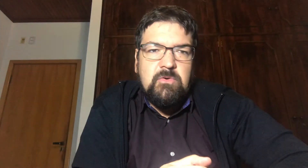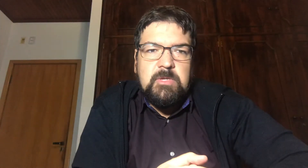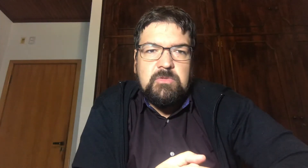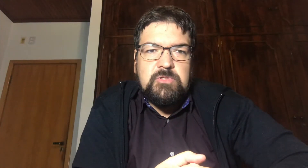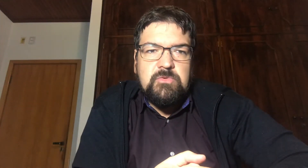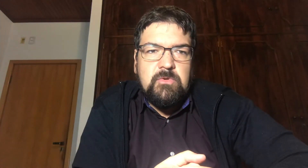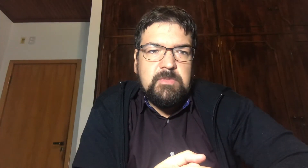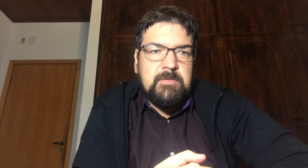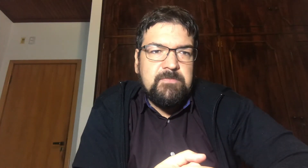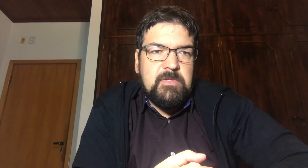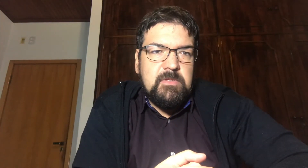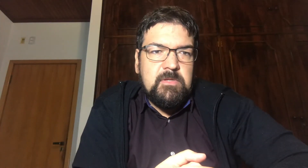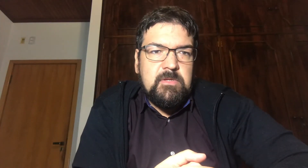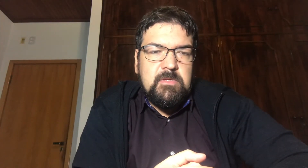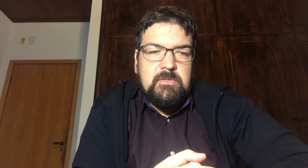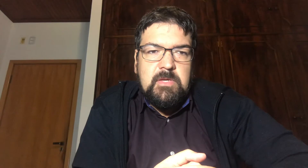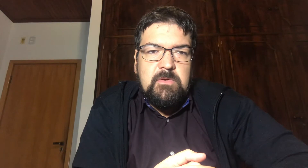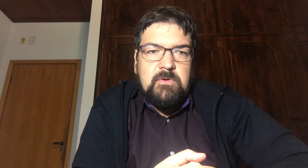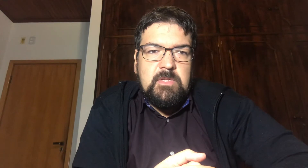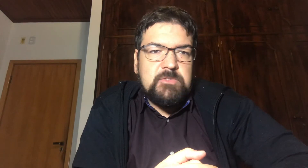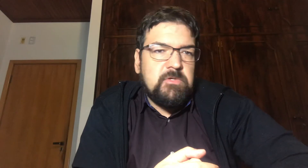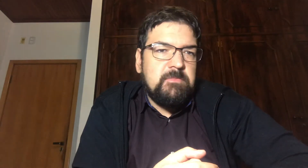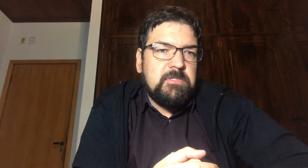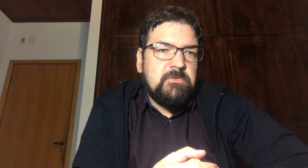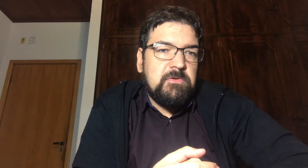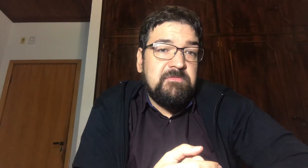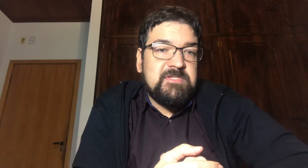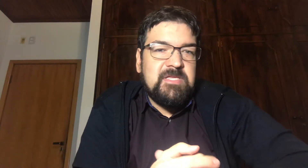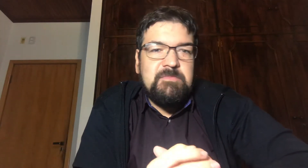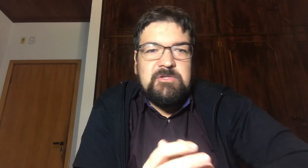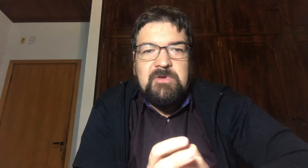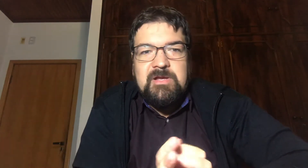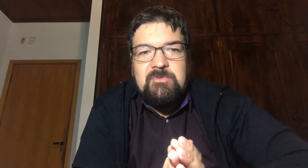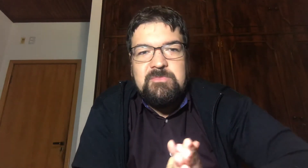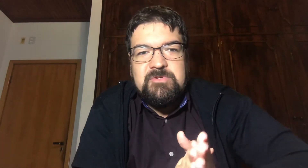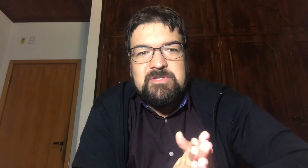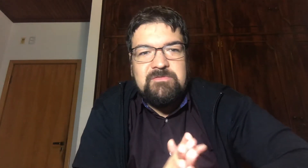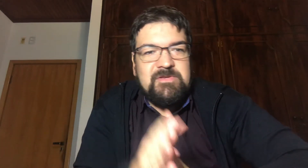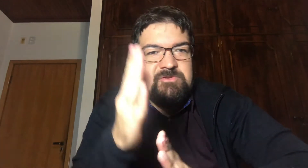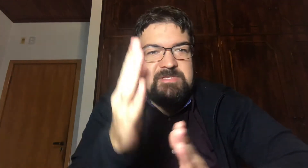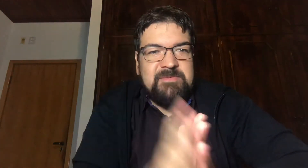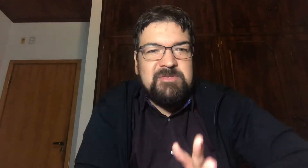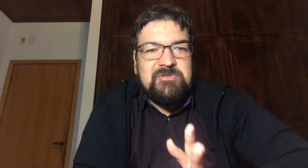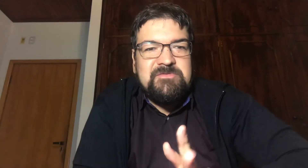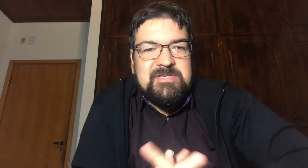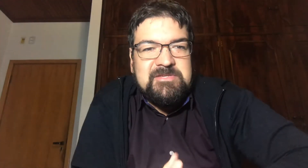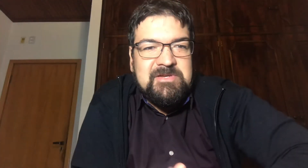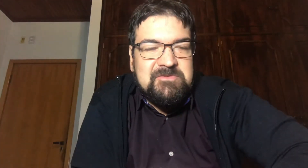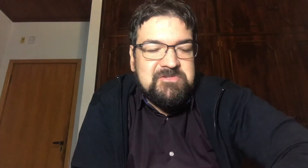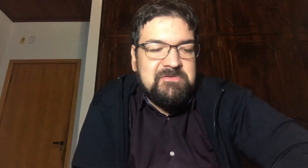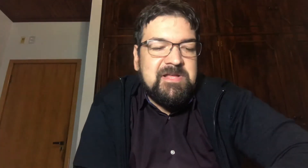Comentou isso ontem Olha só Bitcoin, universidade de Bitcoin Acabou de postar um vídeo Eu recebi a notificação aqui no celular